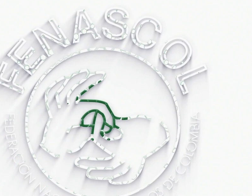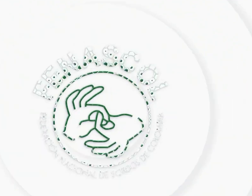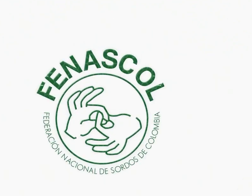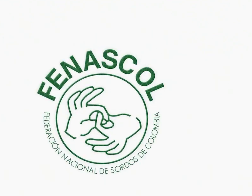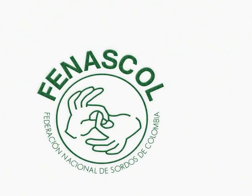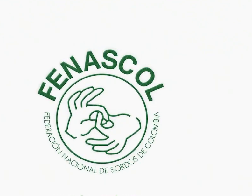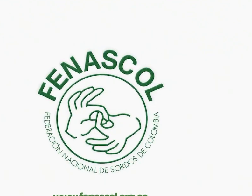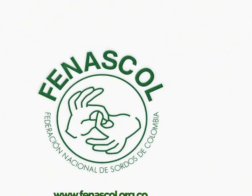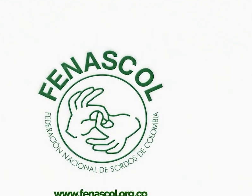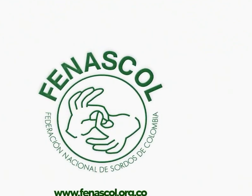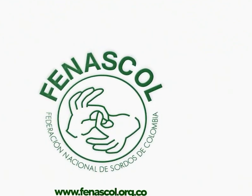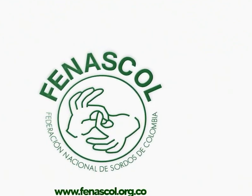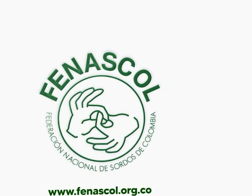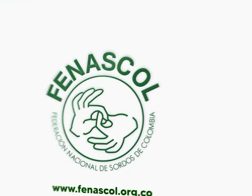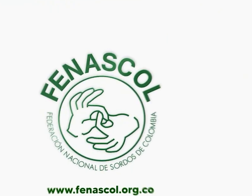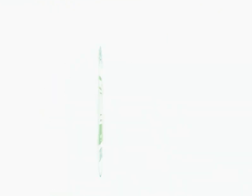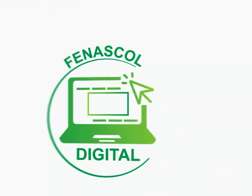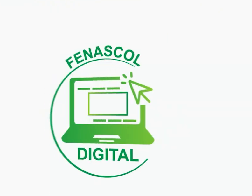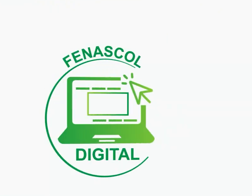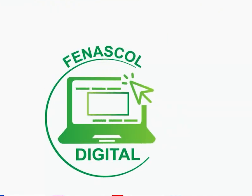Continúa usando Centro de Relevo y sus servicios.